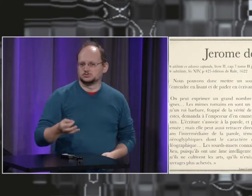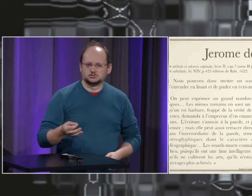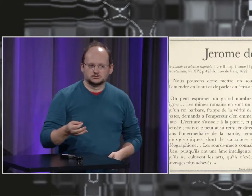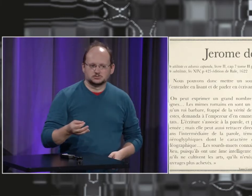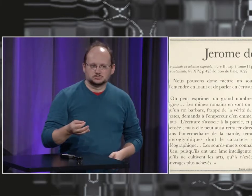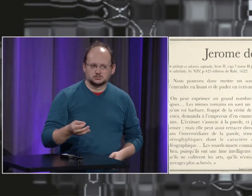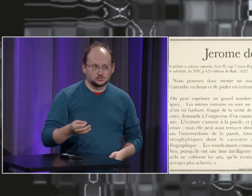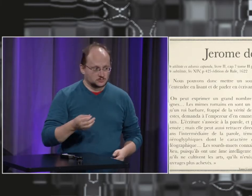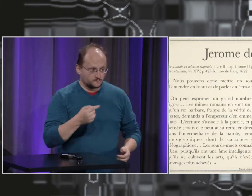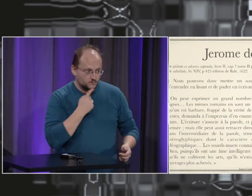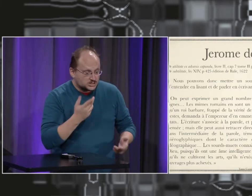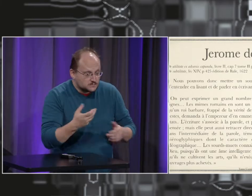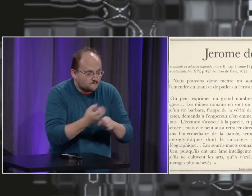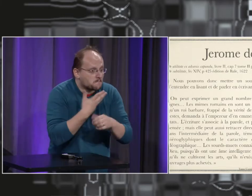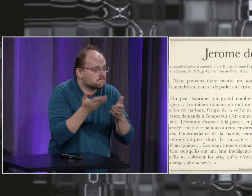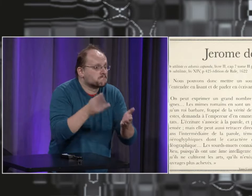et étaient beaucoup plus faciles